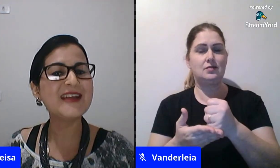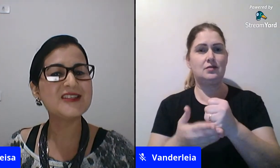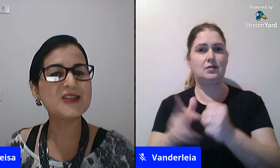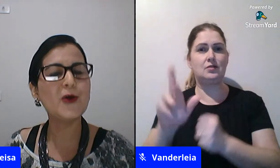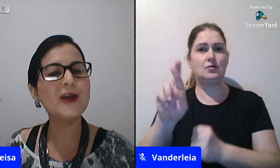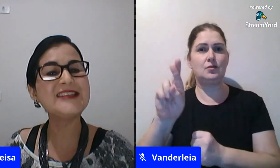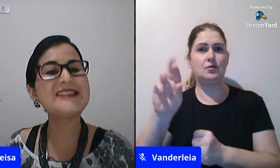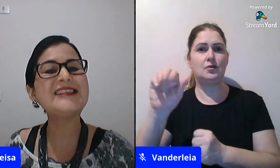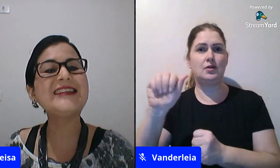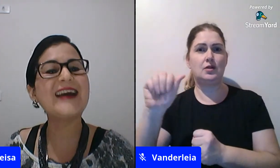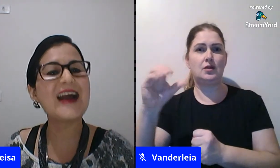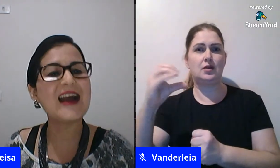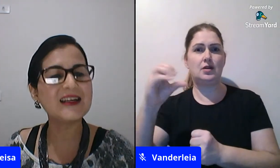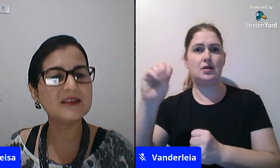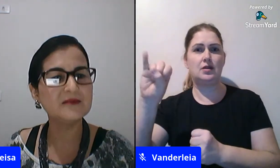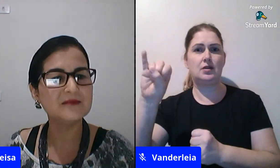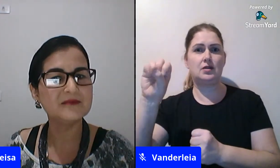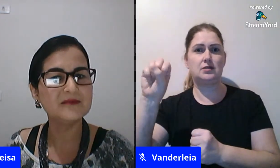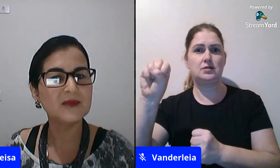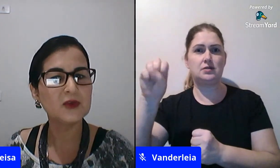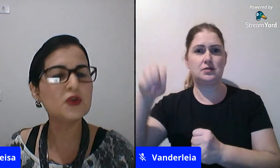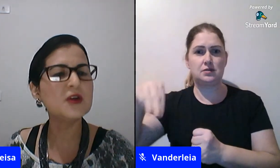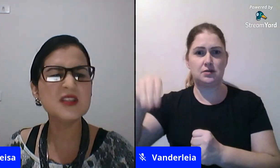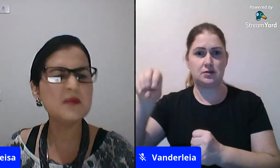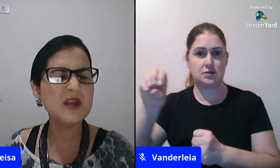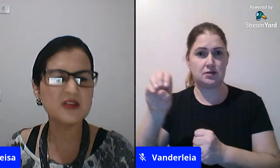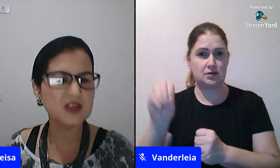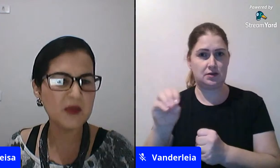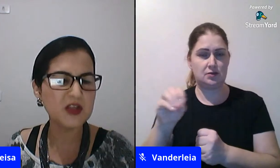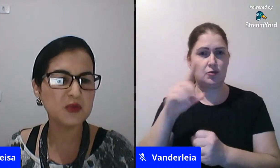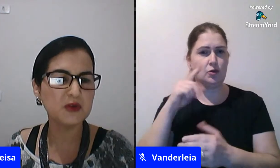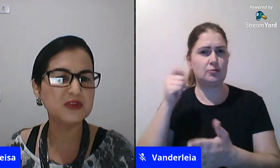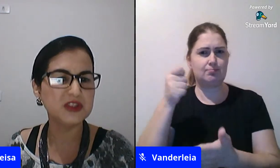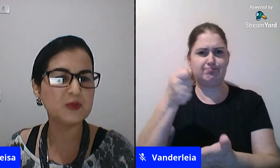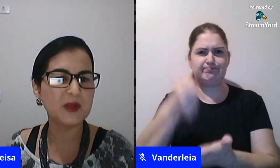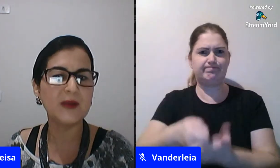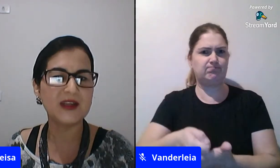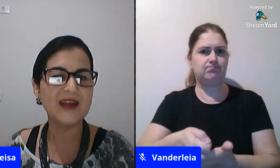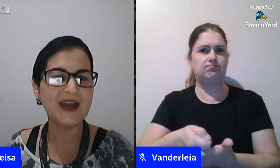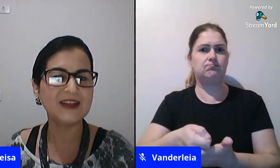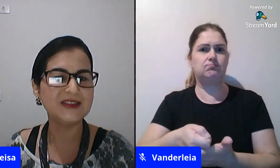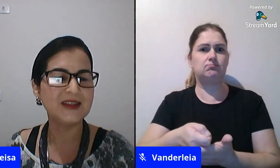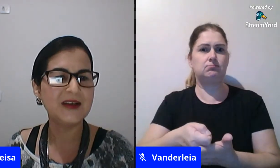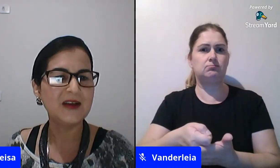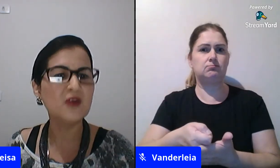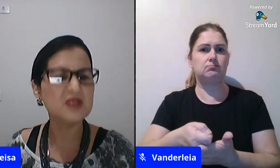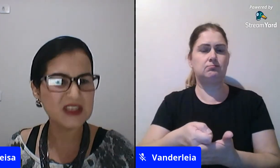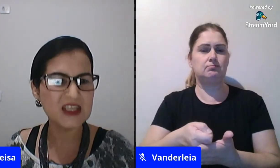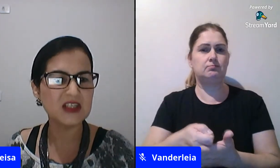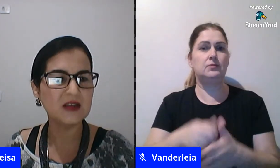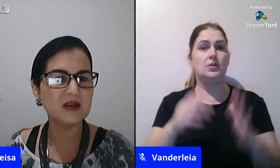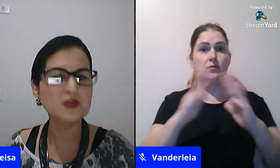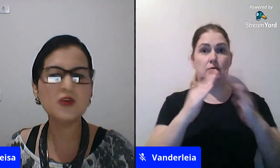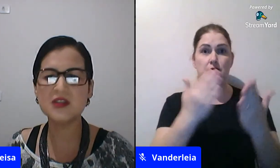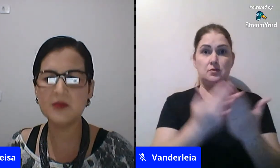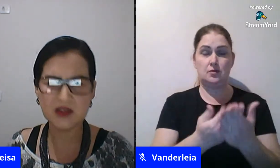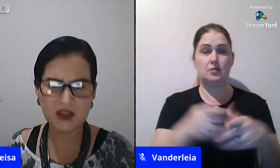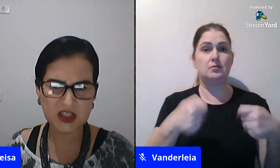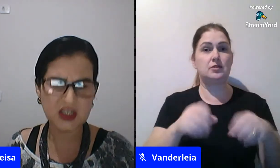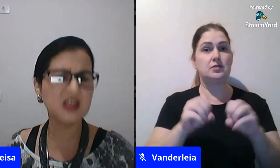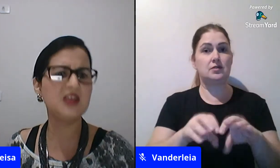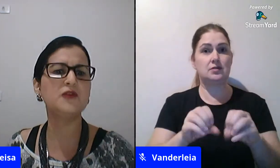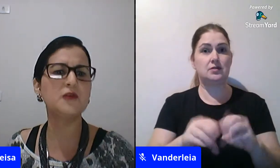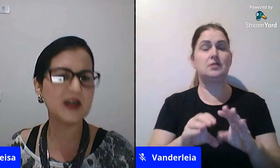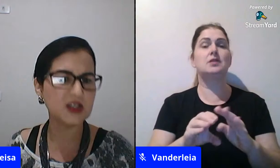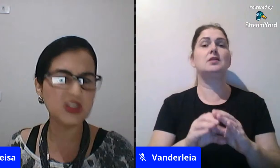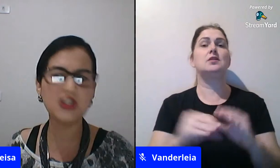função da escola ensinar os conhecimentos socialmente produzidos pela humanidade ou seja os conhecimentos